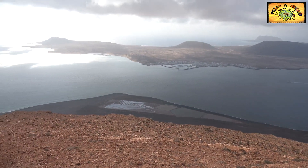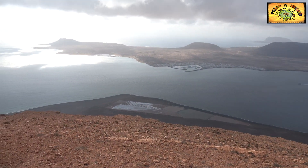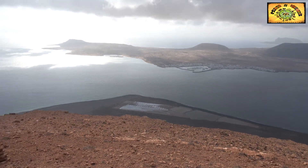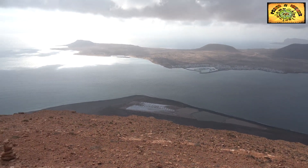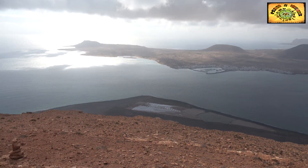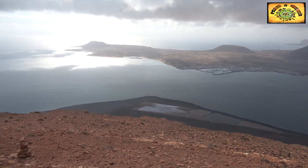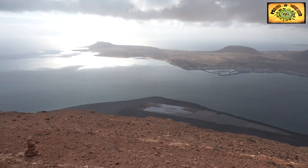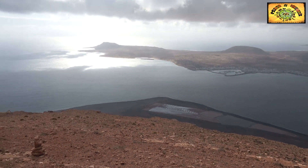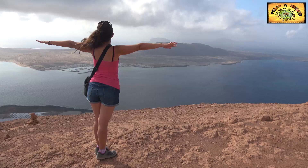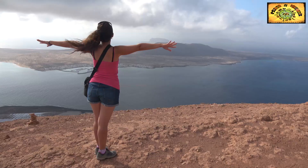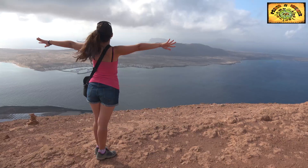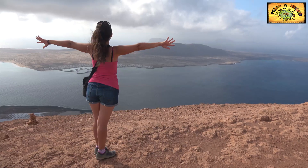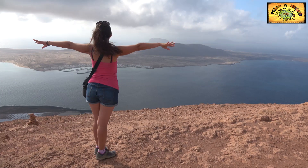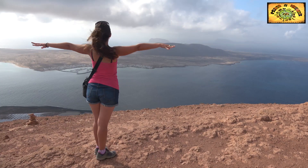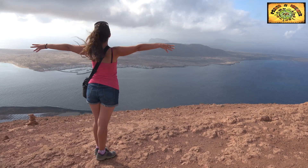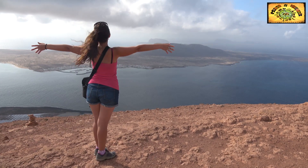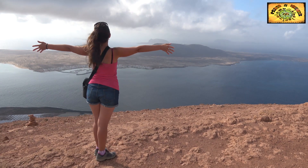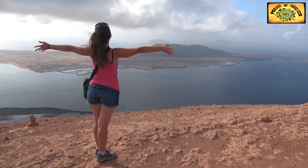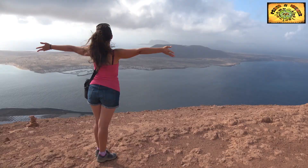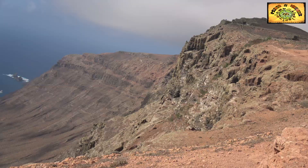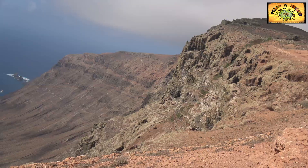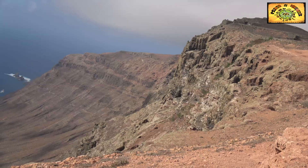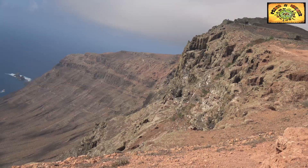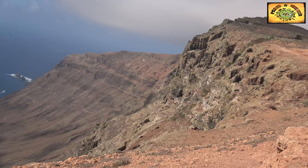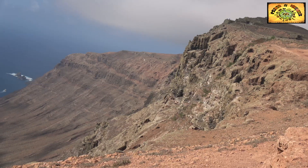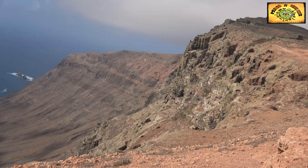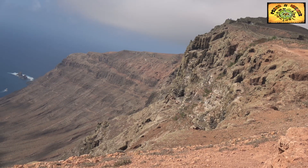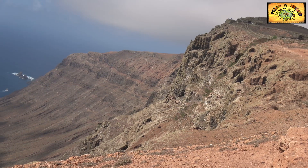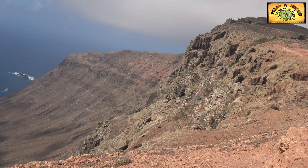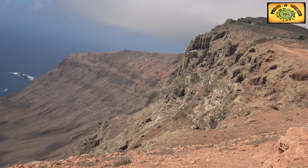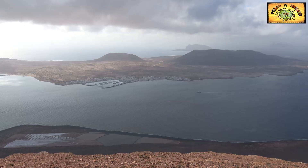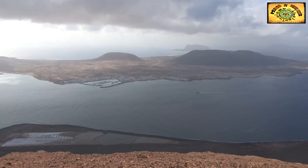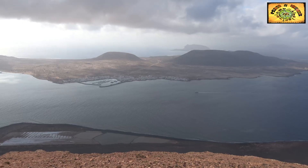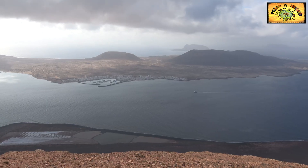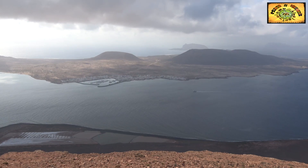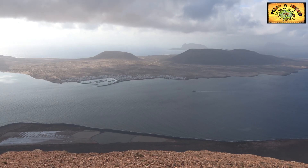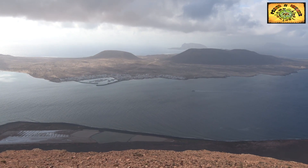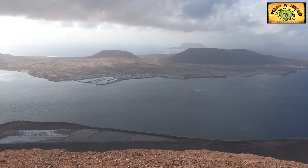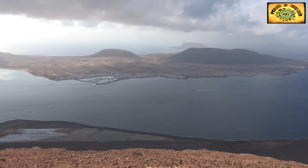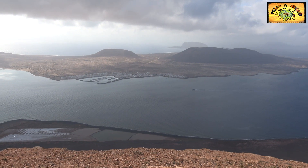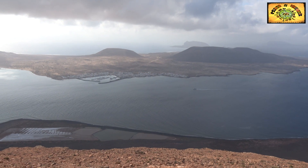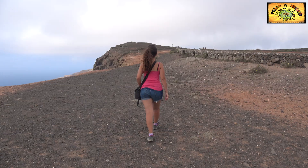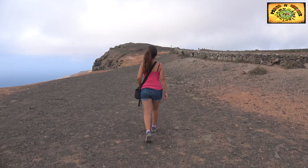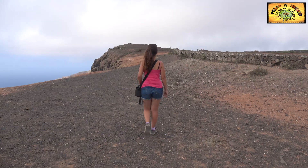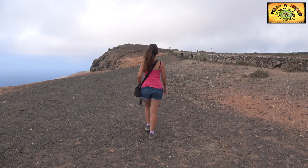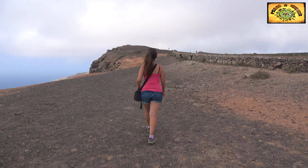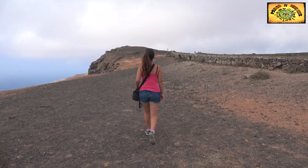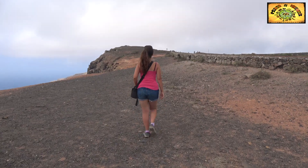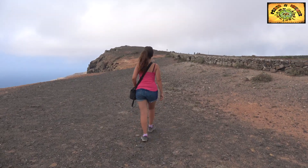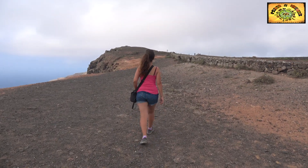veréis todo, todo, todo. Pero sobre todo lo que vais a ver es al otro lado la isla de la Graciosa. Y diréis, ¿por qué se llama el río? Porque entre la isla de la Graciosa y la isla